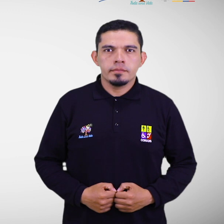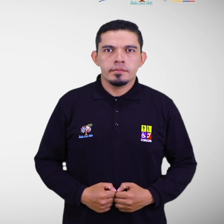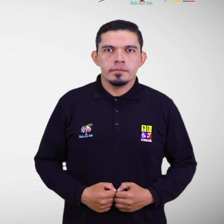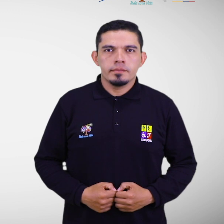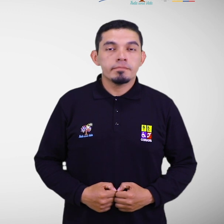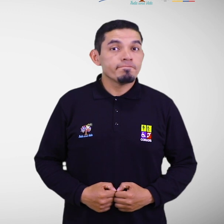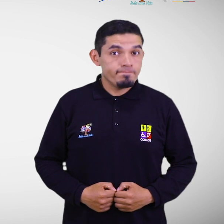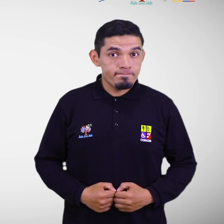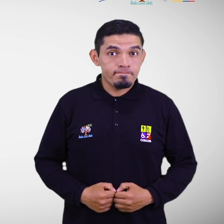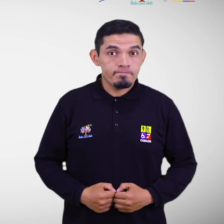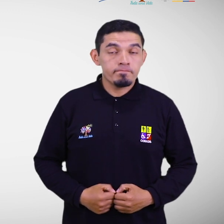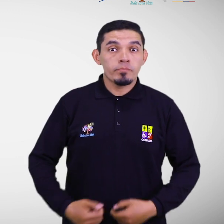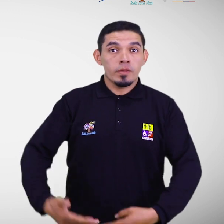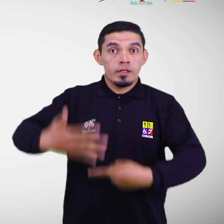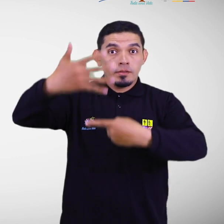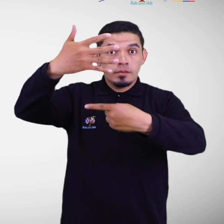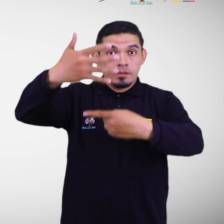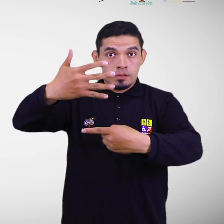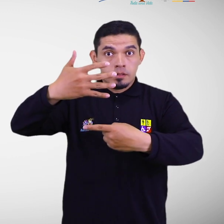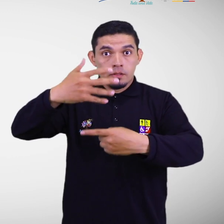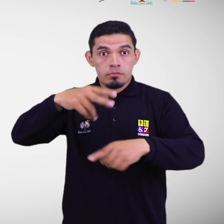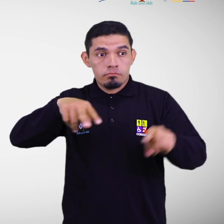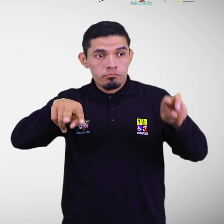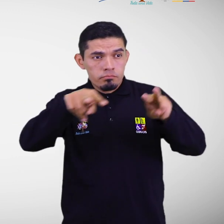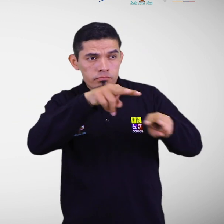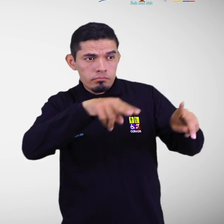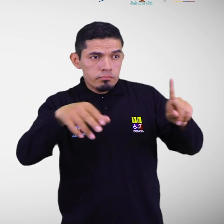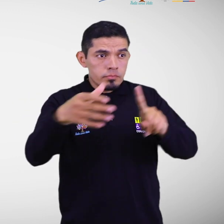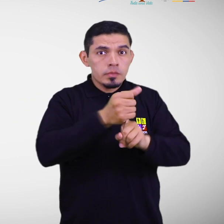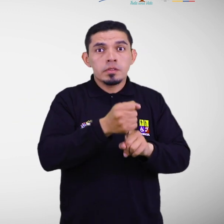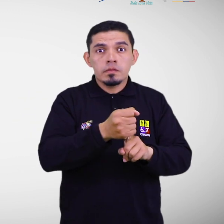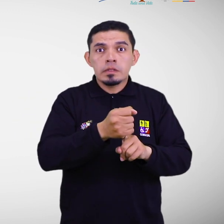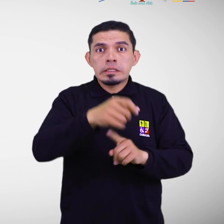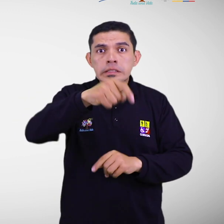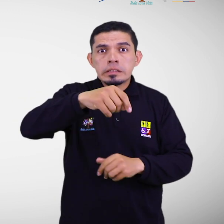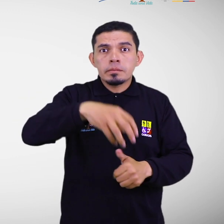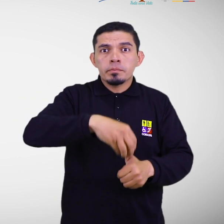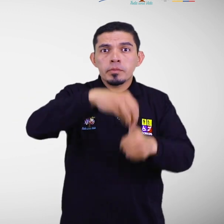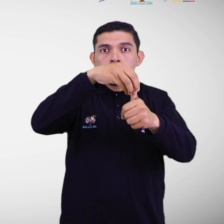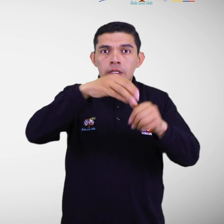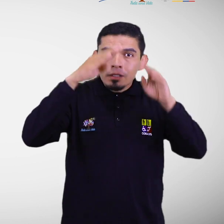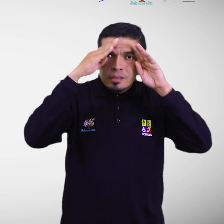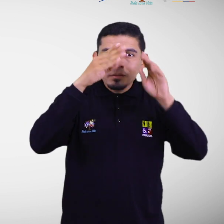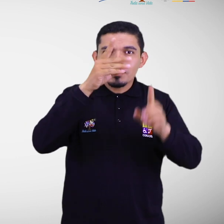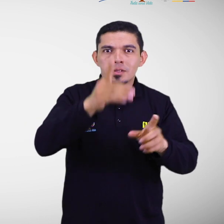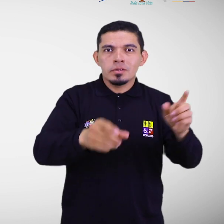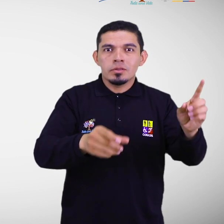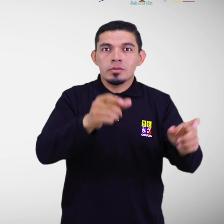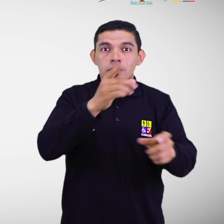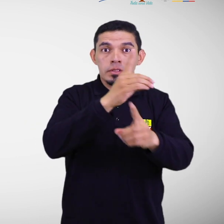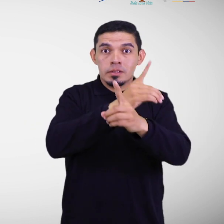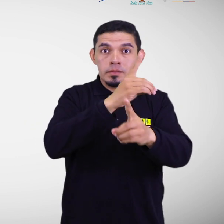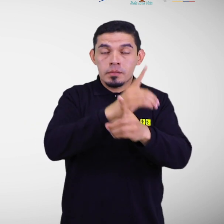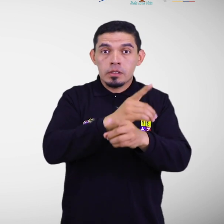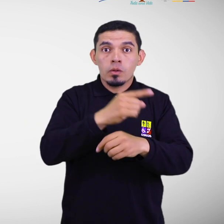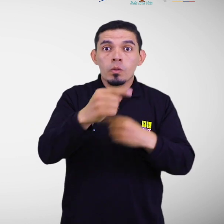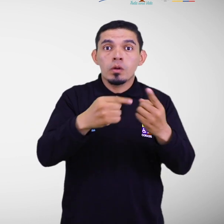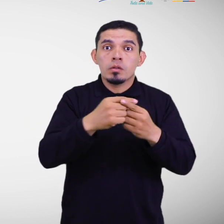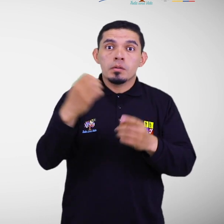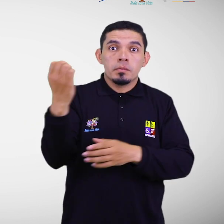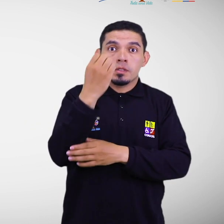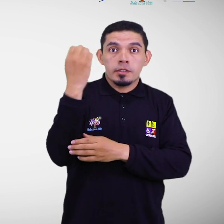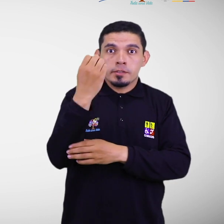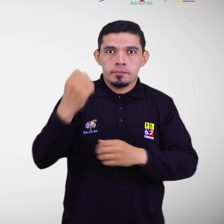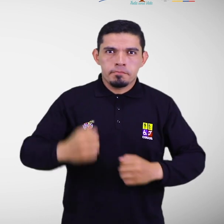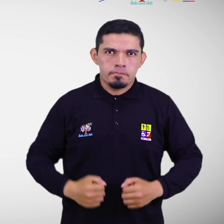Paso 6. Identificar y priorizar necesidades para la atención de personas con discapacidad en caso de emergencia.